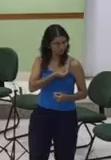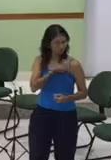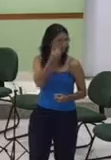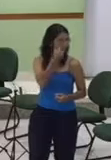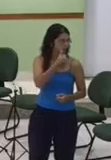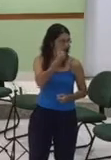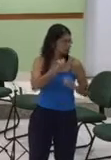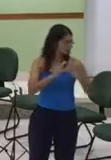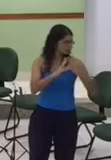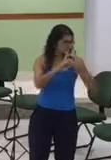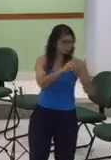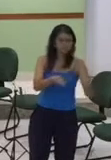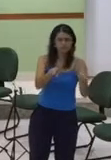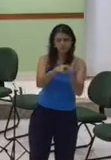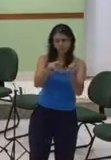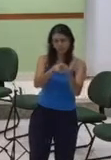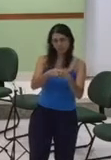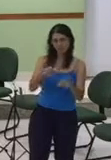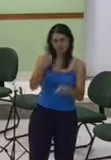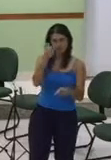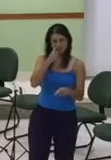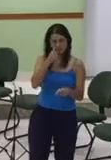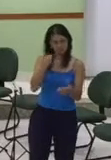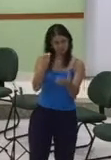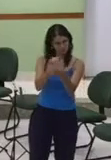pastora quero convidar um grupo de louvor